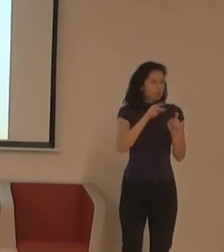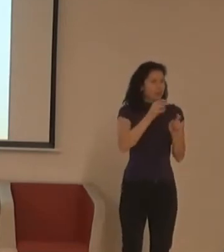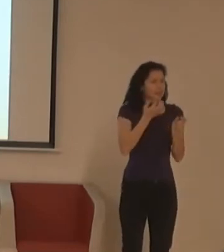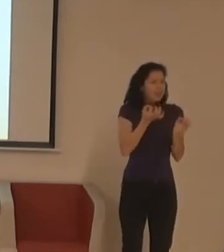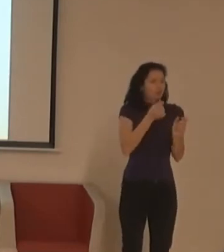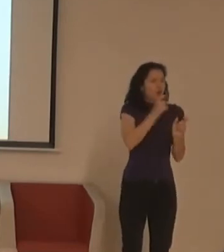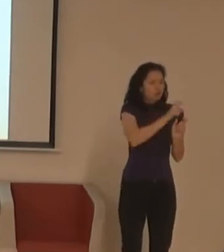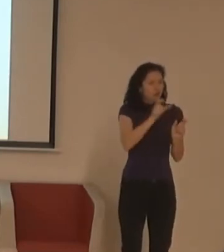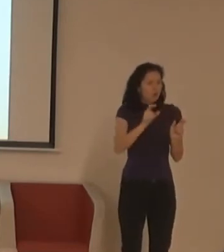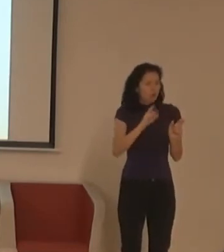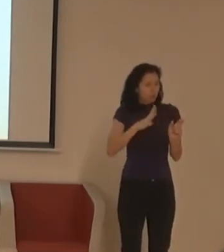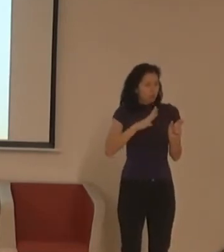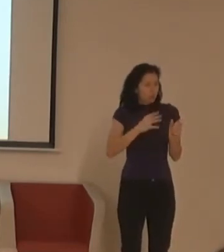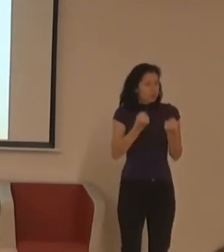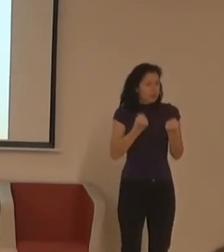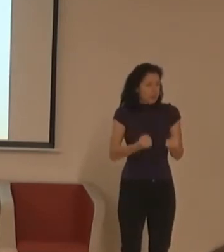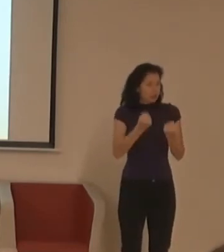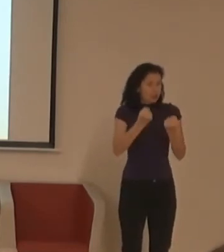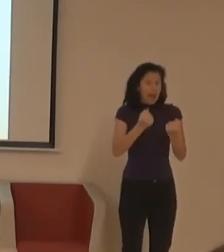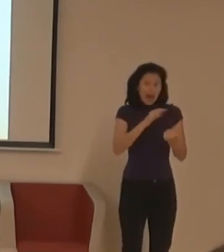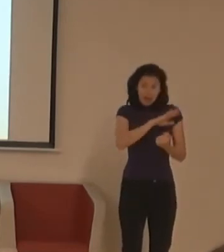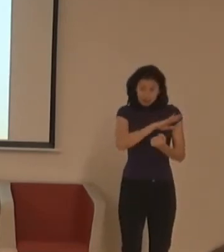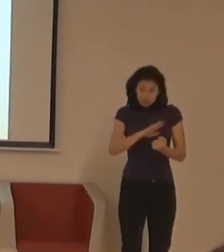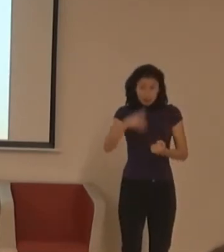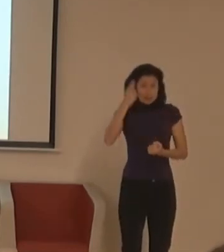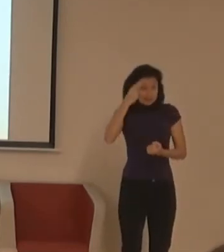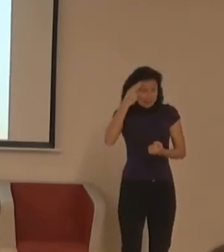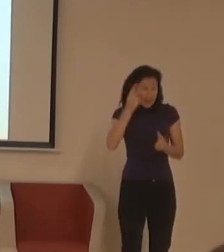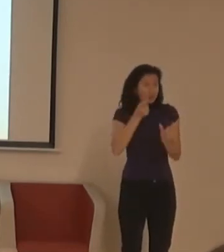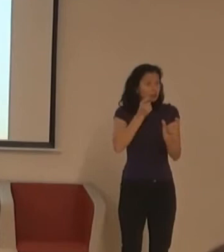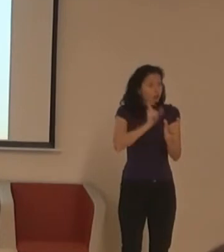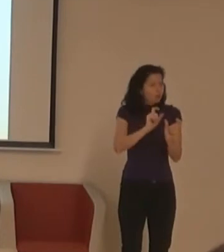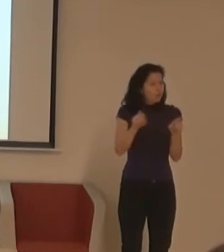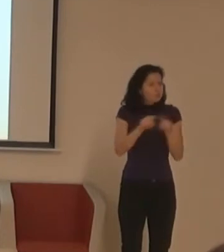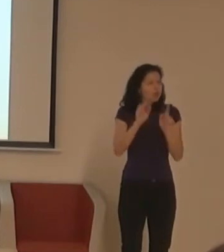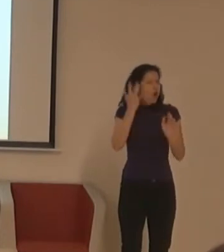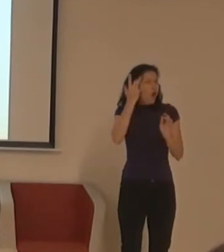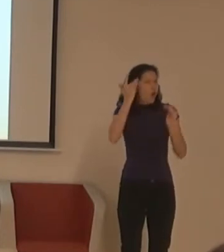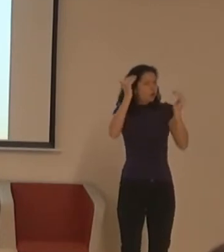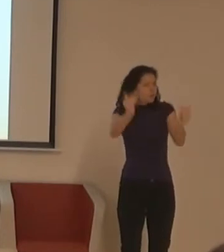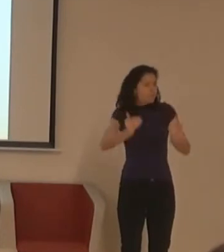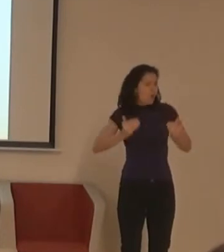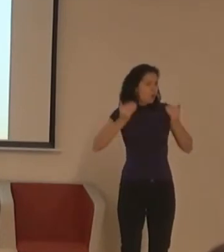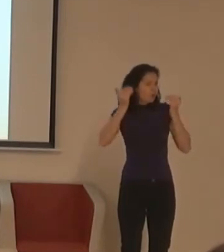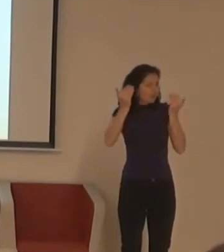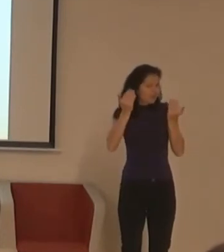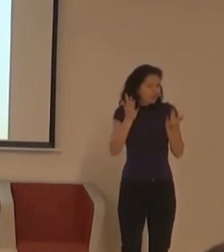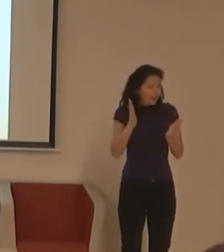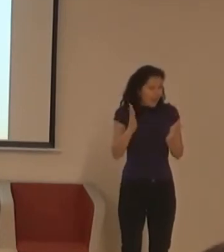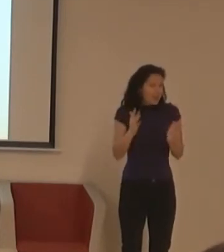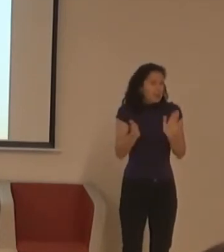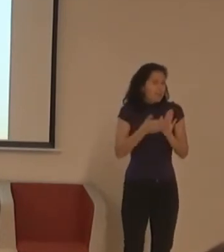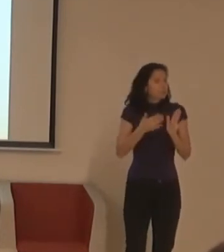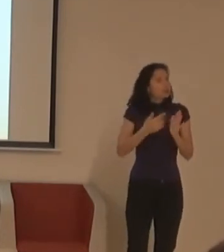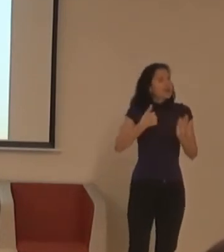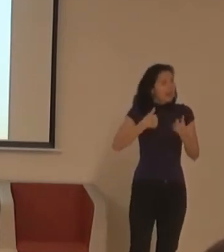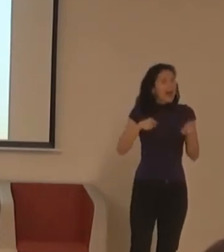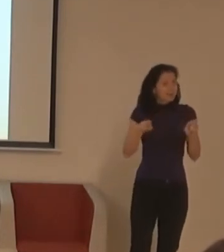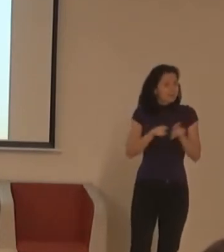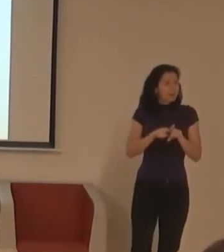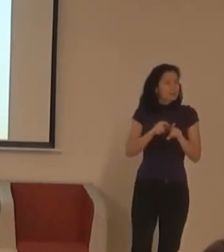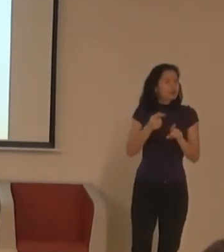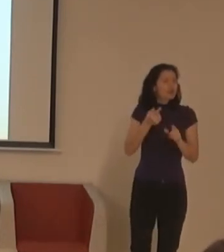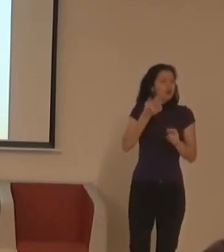ne všichni je rozumíme, já nevím, jestli to třeba gastroenterologie, já bychom to naštěstí do nedávna nevěděla, ale vím, to slovo někde